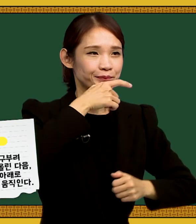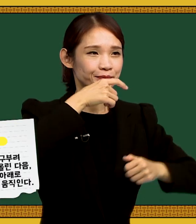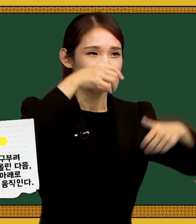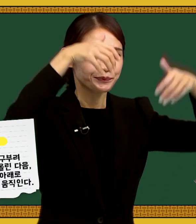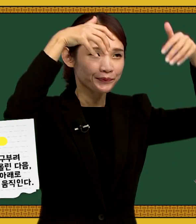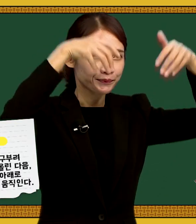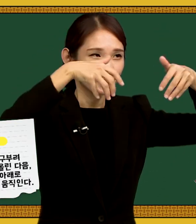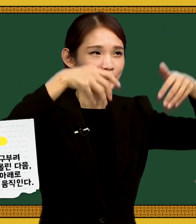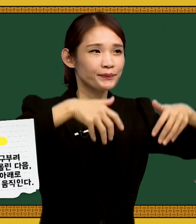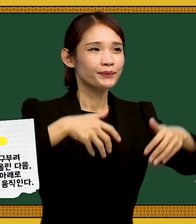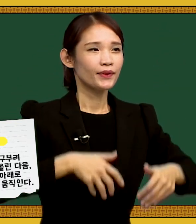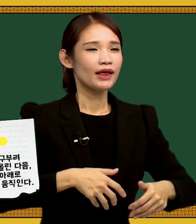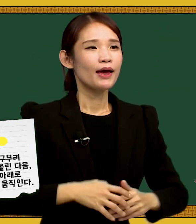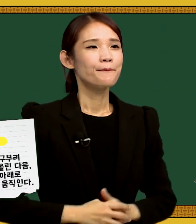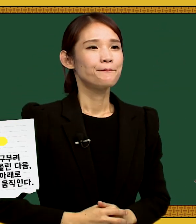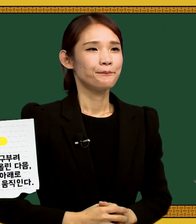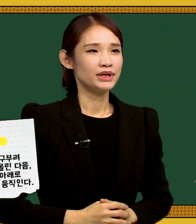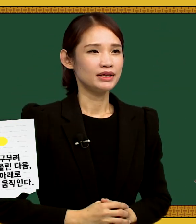비, 비